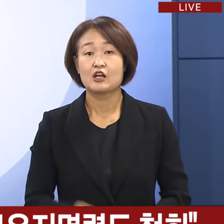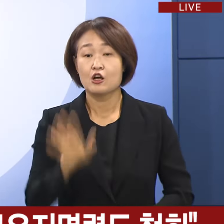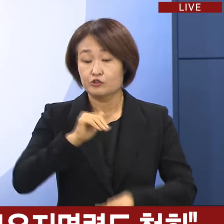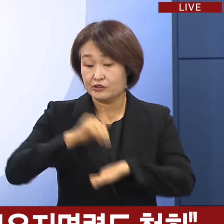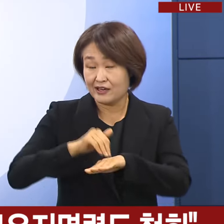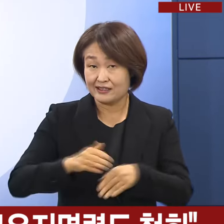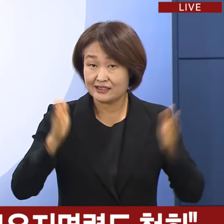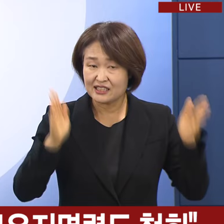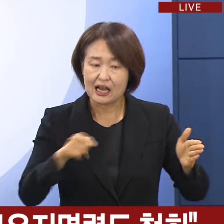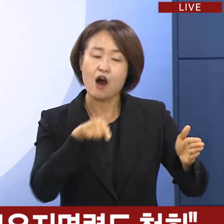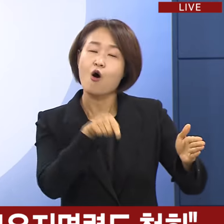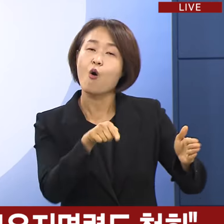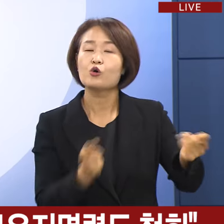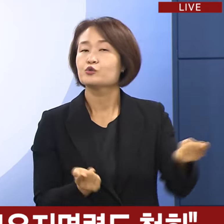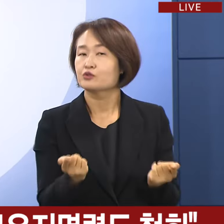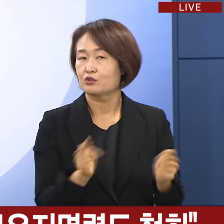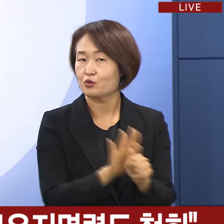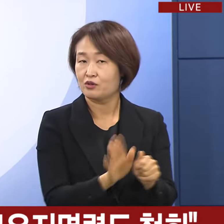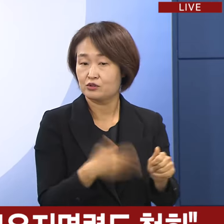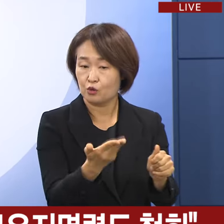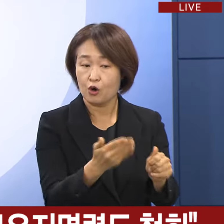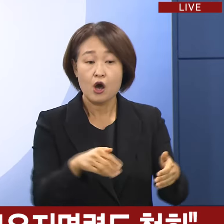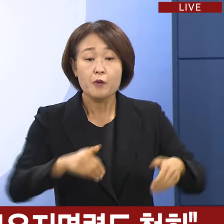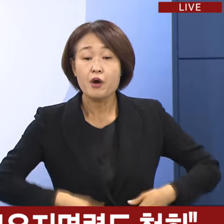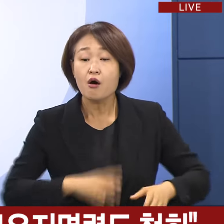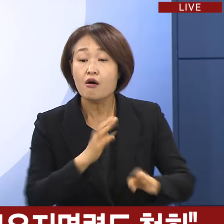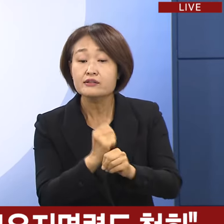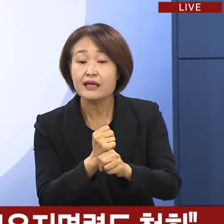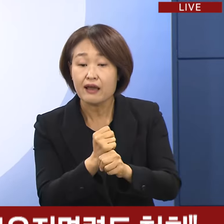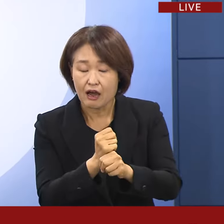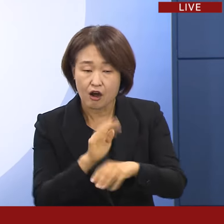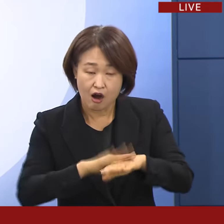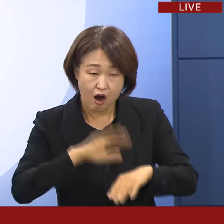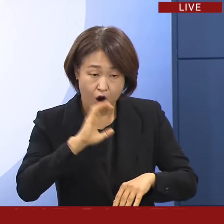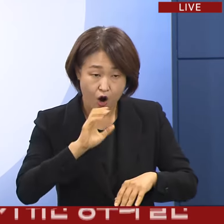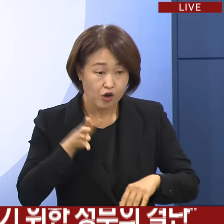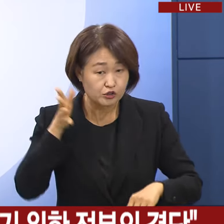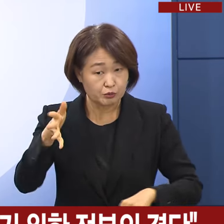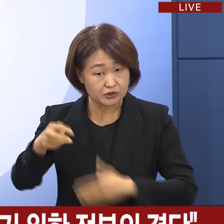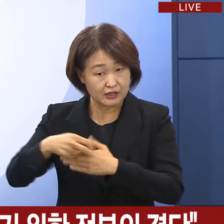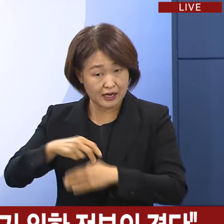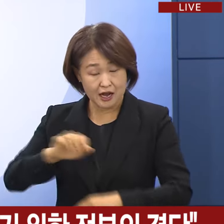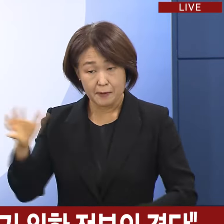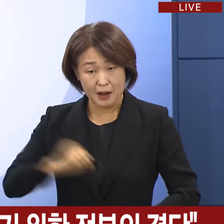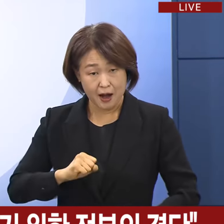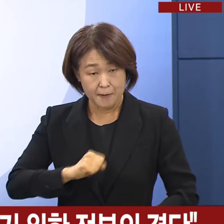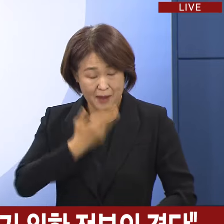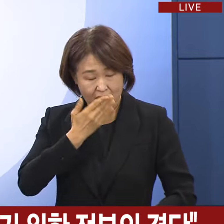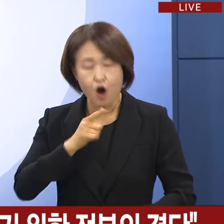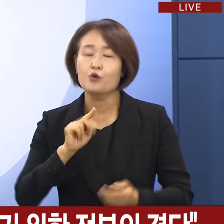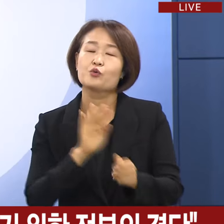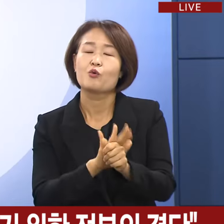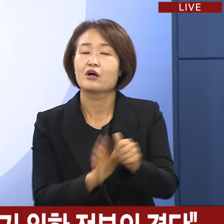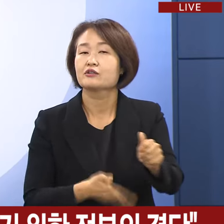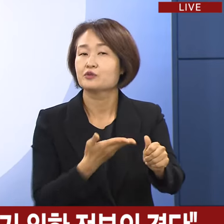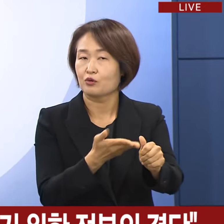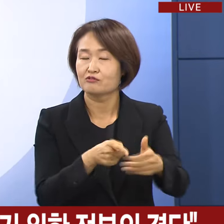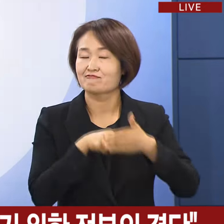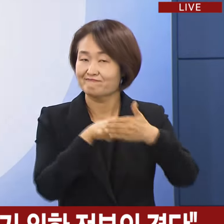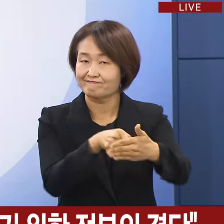기간 조정 등을 통해 필요한 시기에 전문의를 취득할 수 있도록 추진해 나가겠습니다.